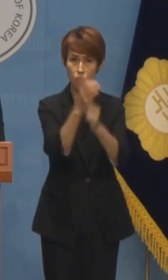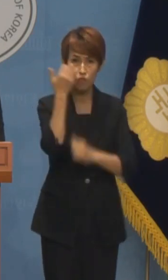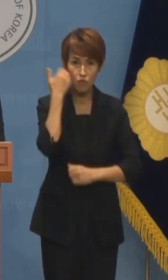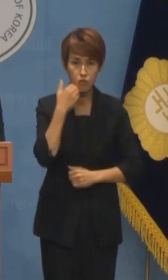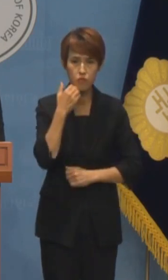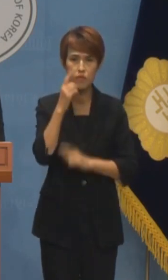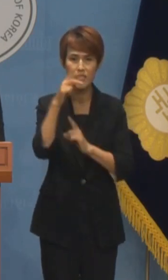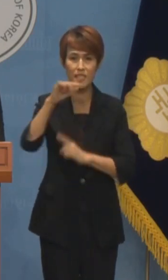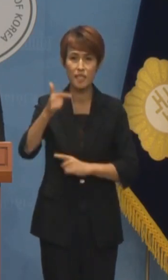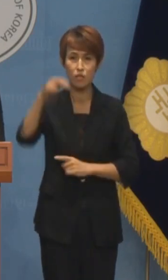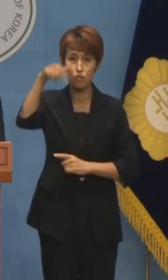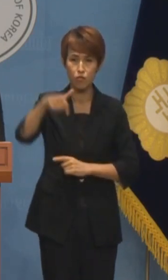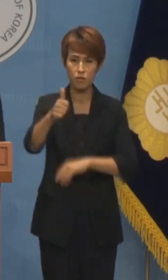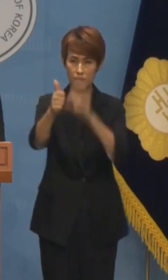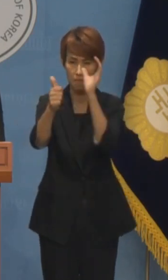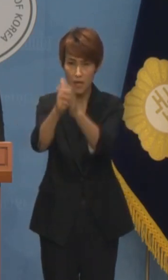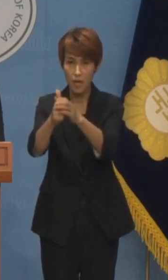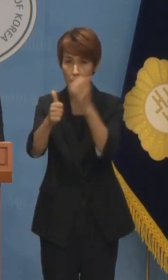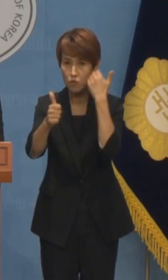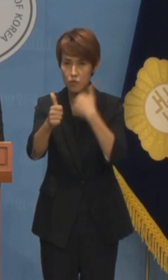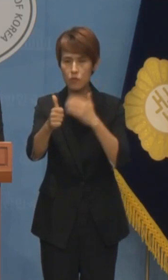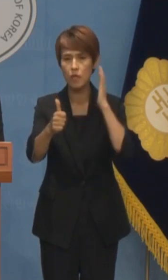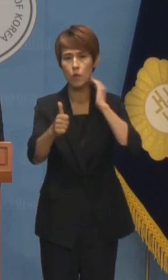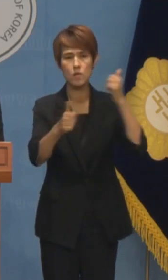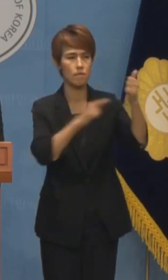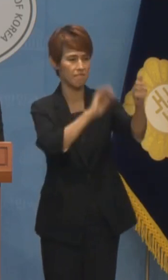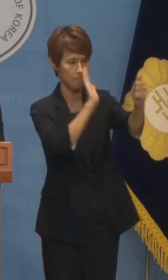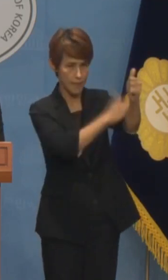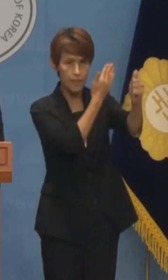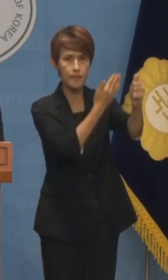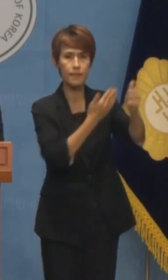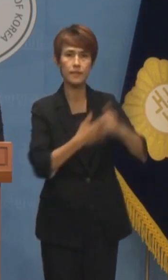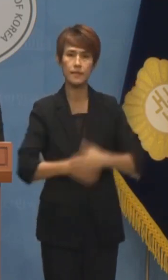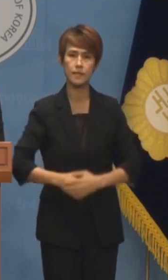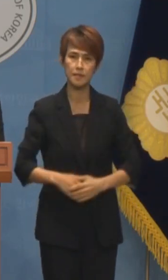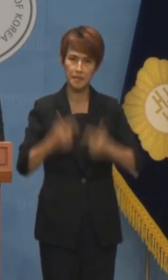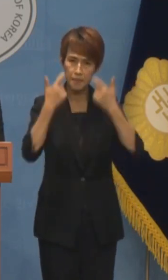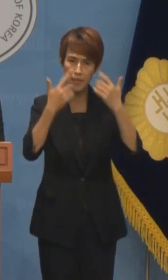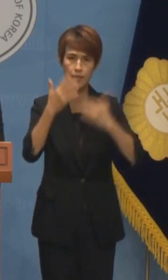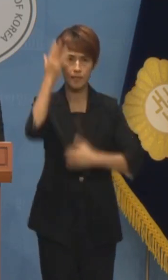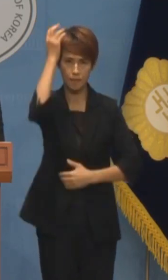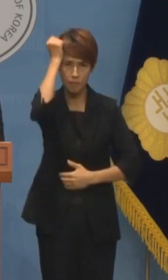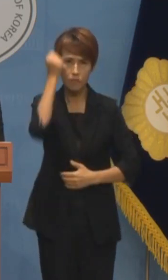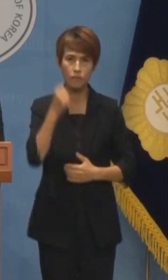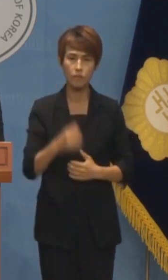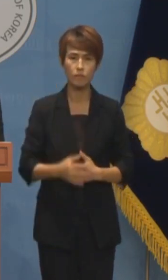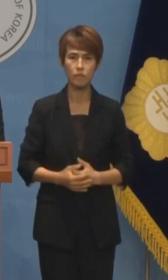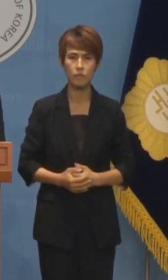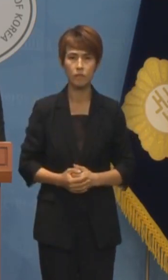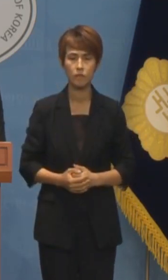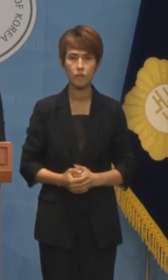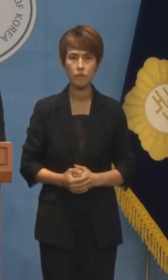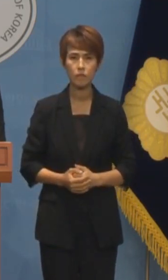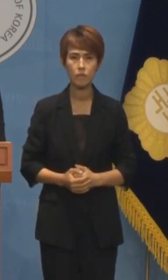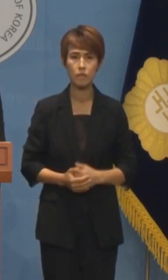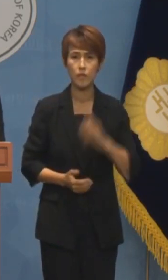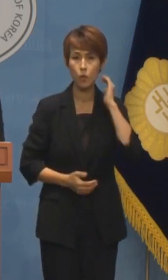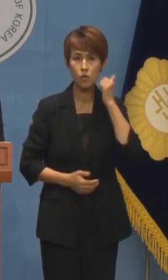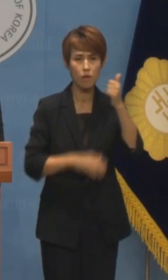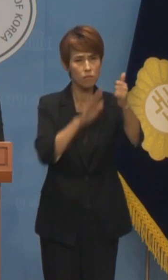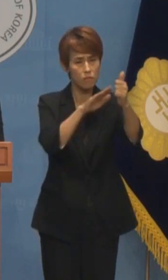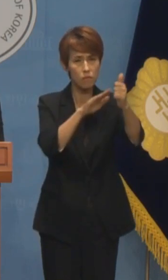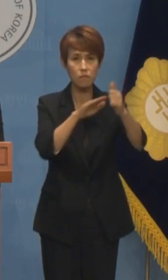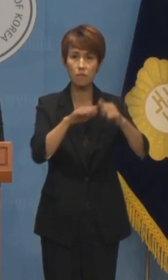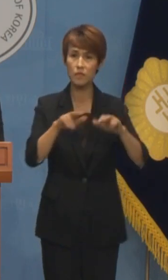임명을 강행하고 있는 윤석열 대통령에게 있음 또한 분명히 못 박아두겠습니다 대통령은 지금